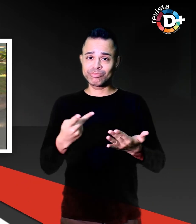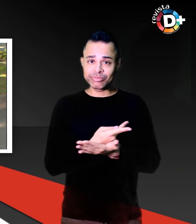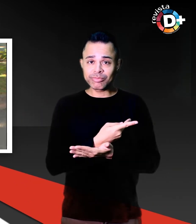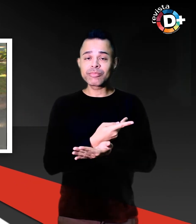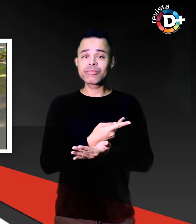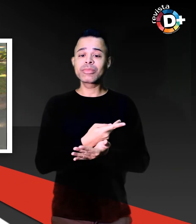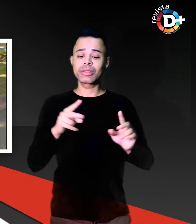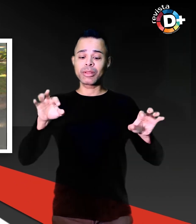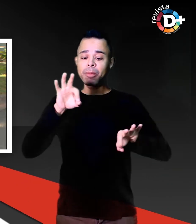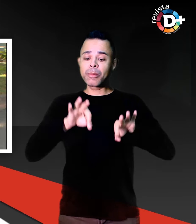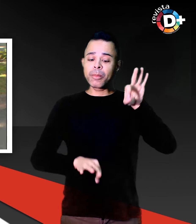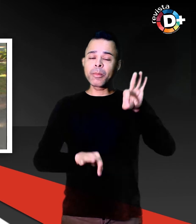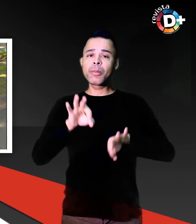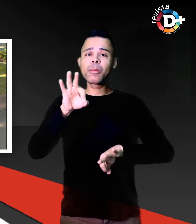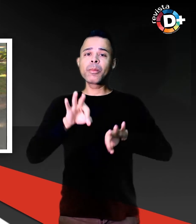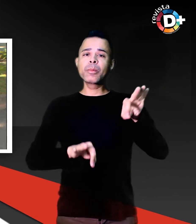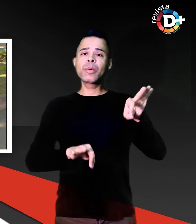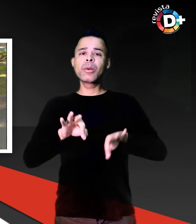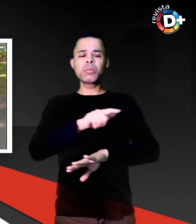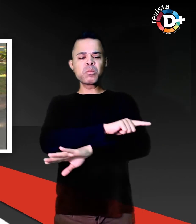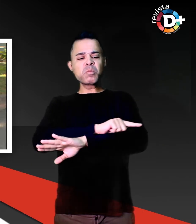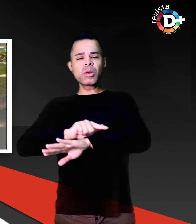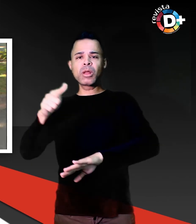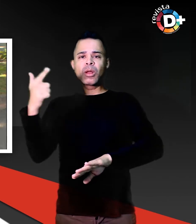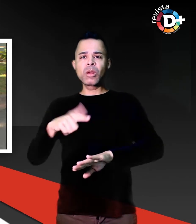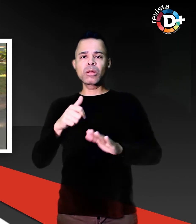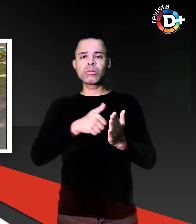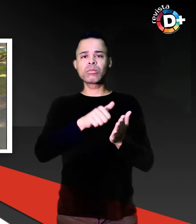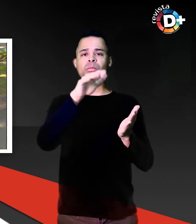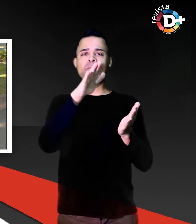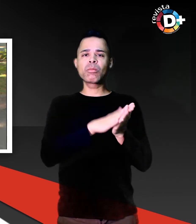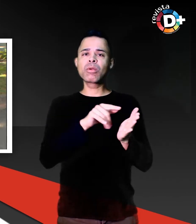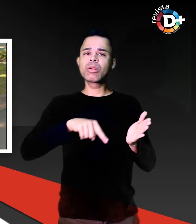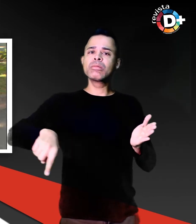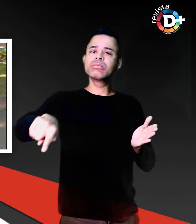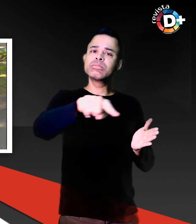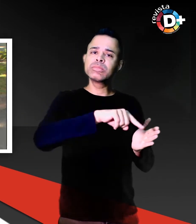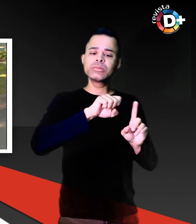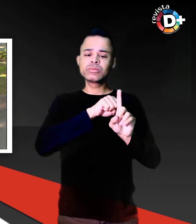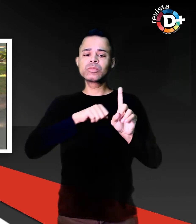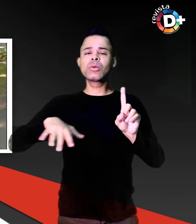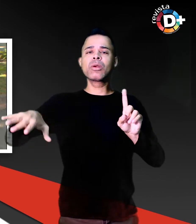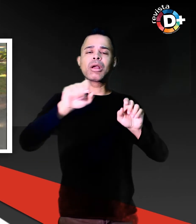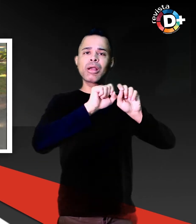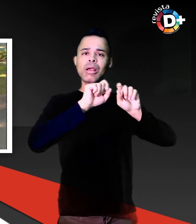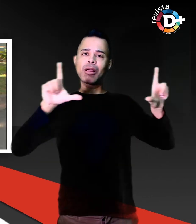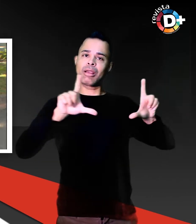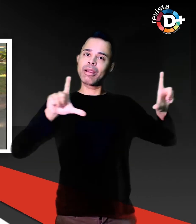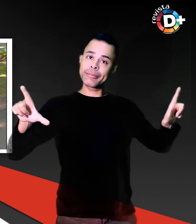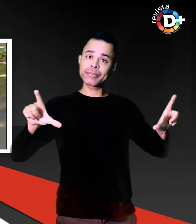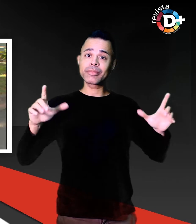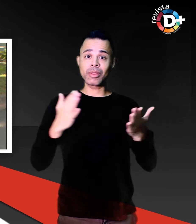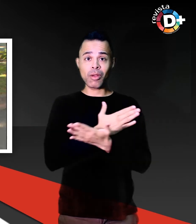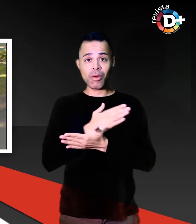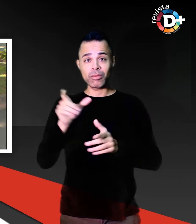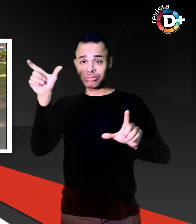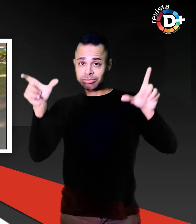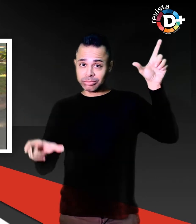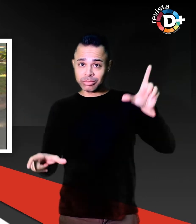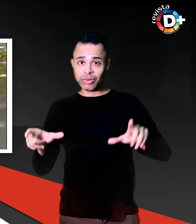conscientização da sociedade A ação mobiliza os fiscais voluntários a distribuírem suas multas educativas